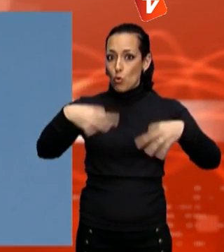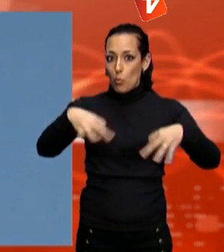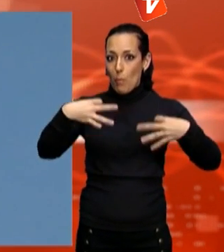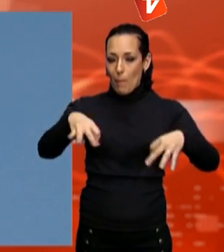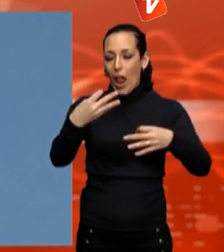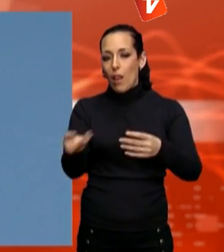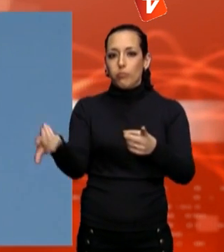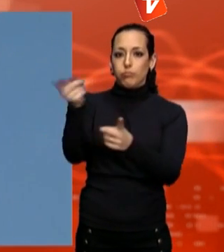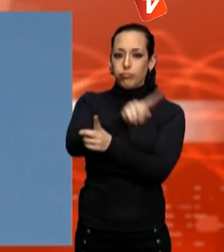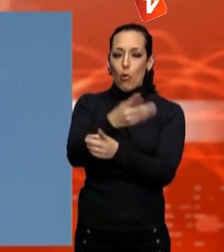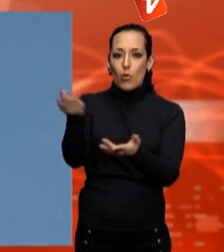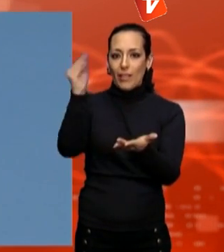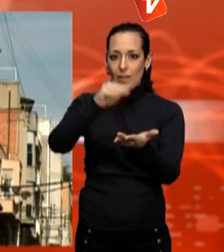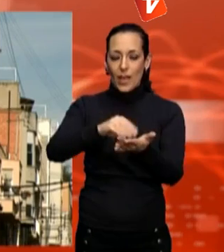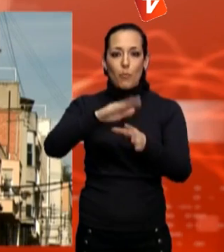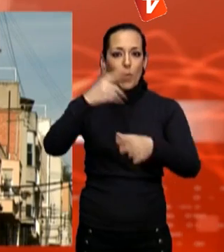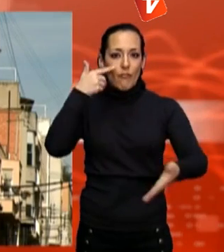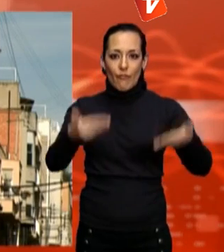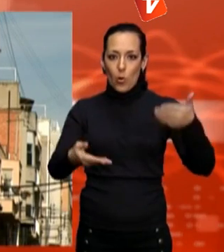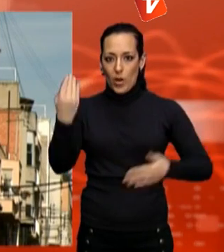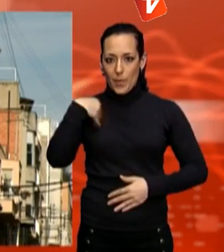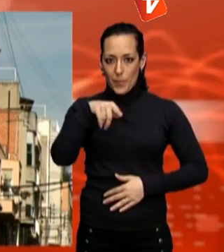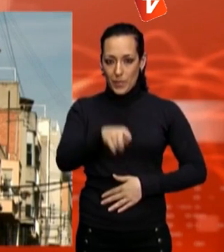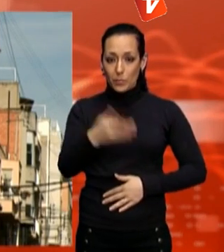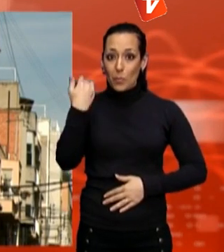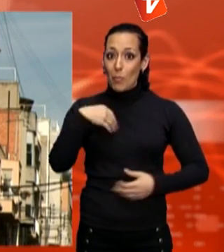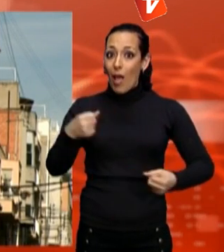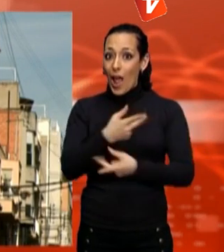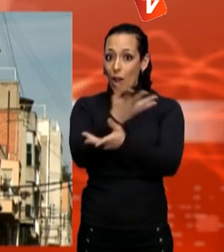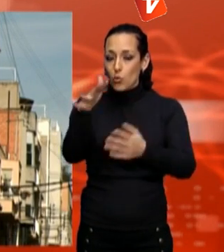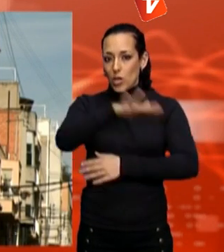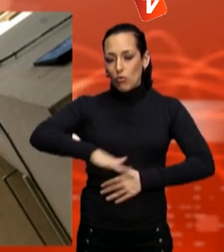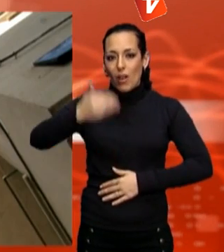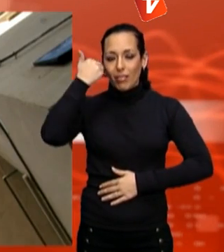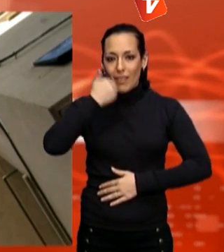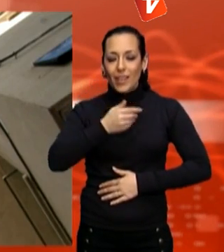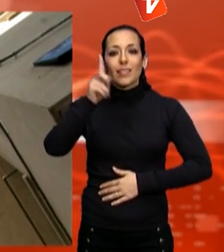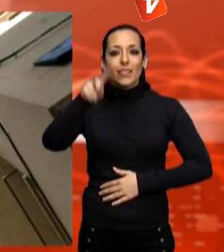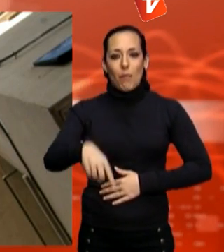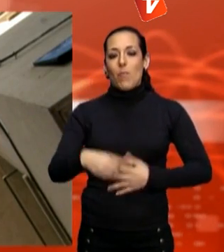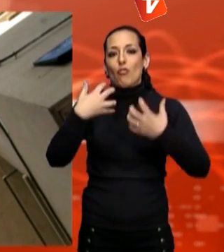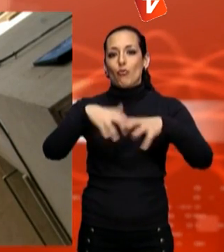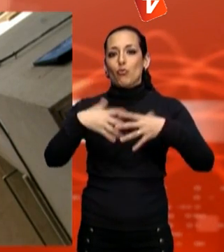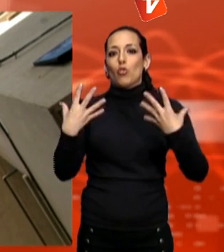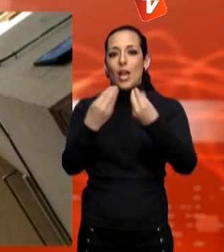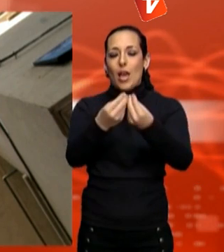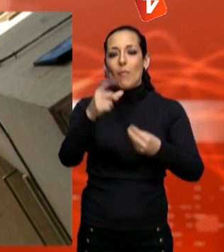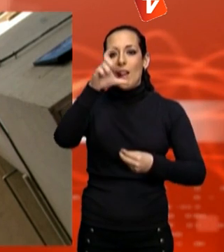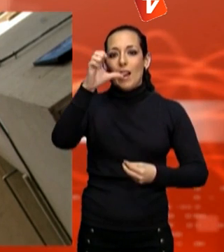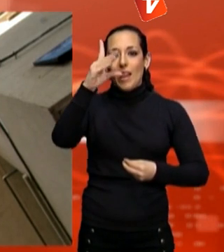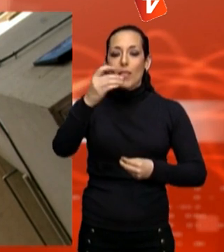i a quins carrers s'instal·larà. A Terrassa ja funcionen amb leds als semàfors i, de manera puntual, l'enllumenat públic en espais com la Rambla de Guerra.